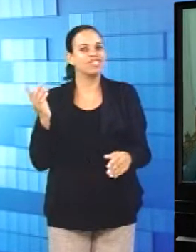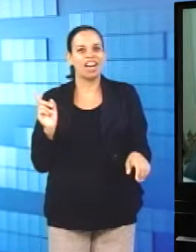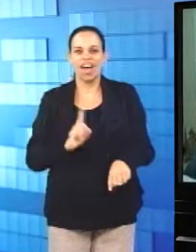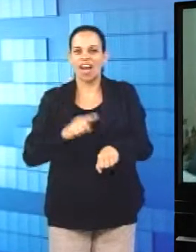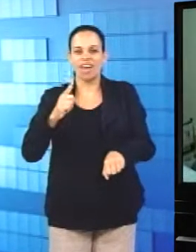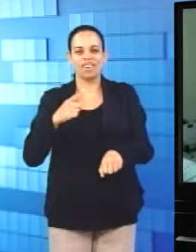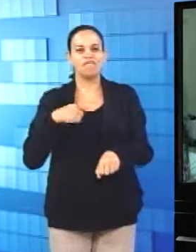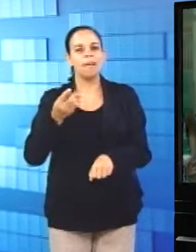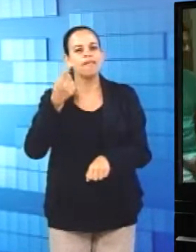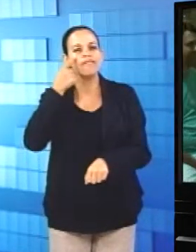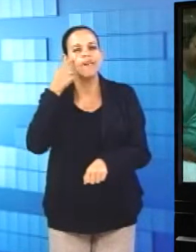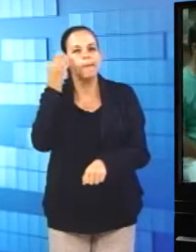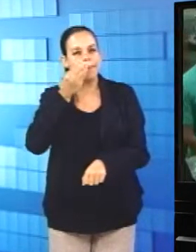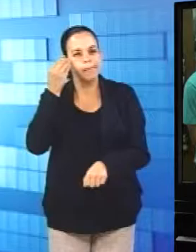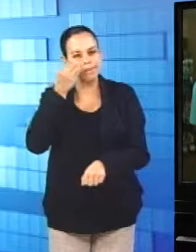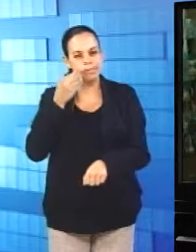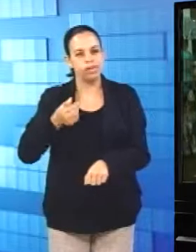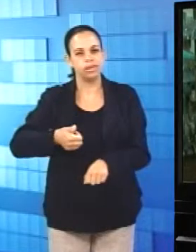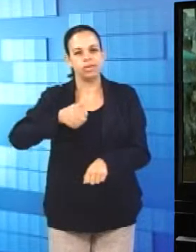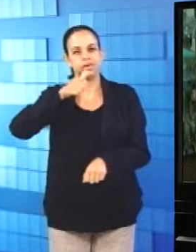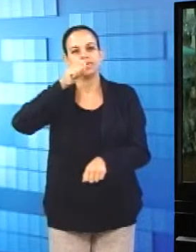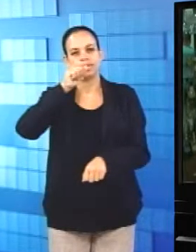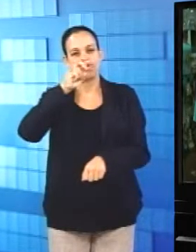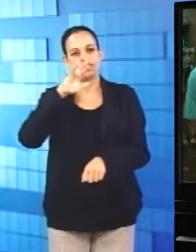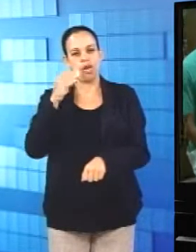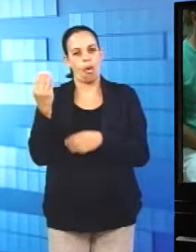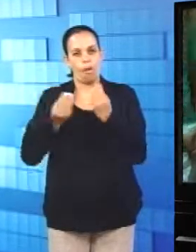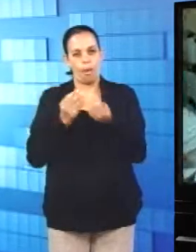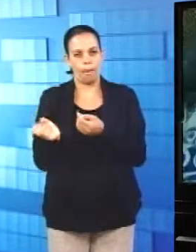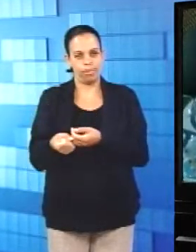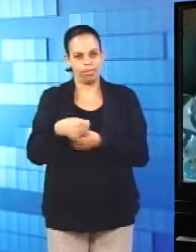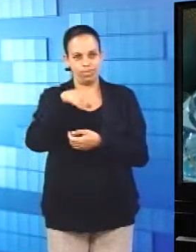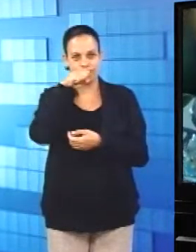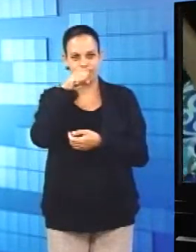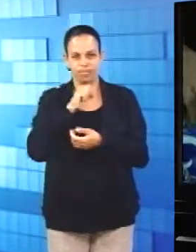provar e saborear essa cerveja. Então, podem...